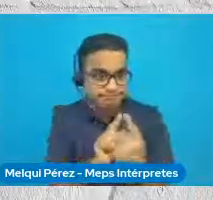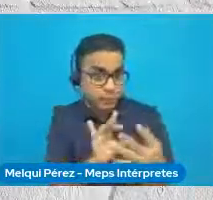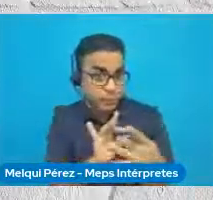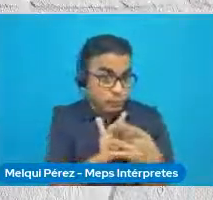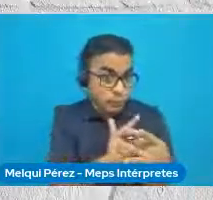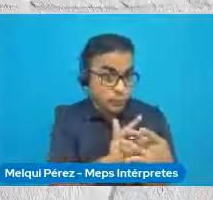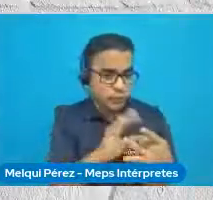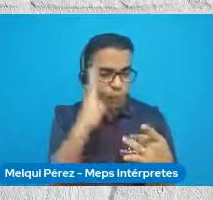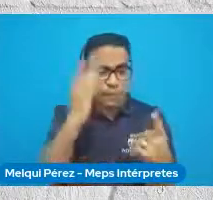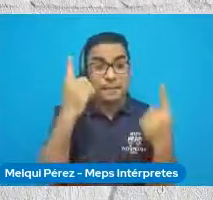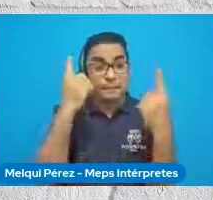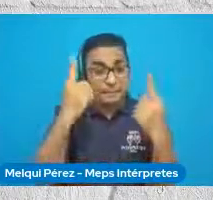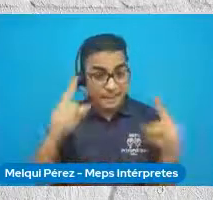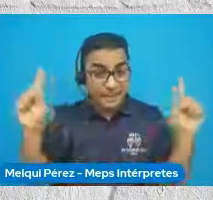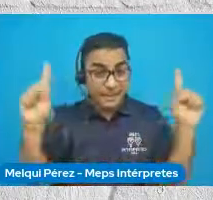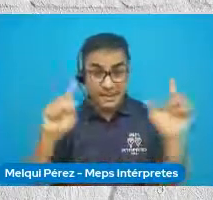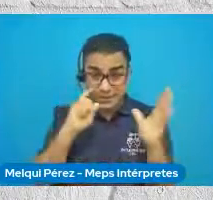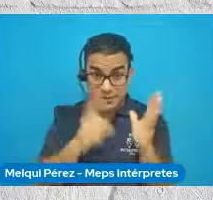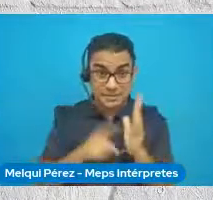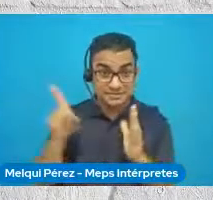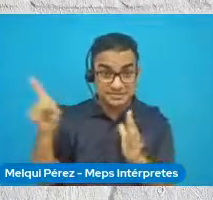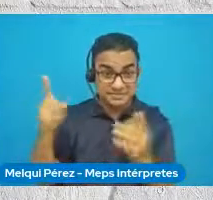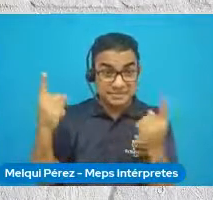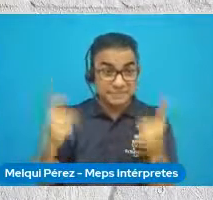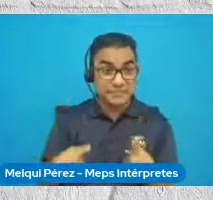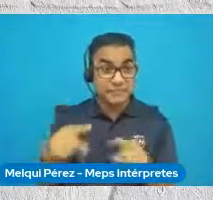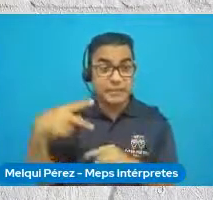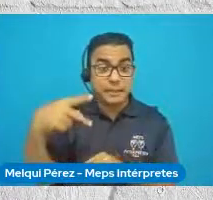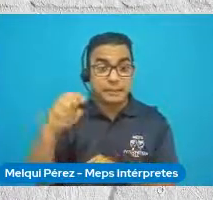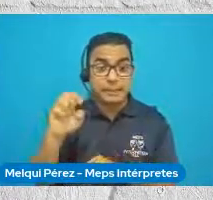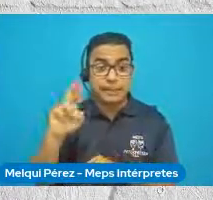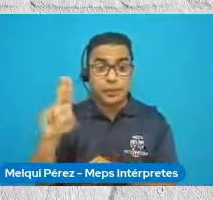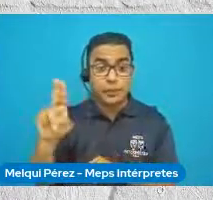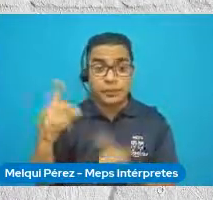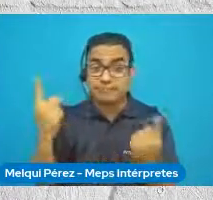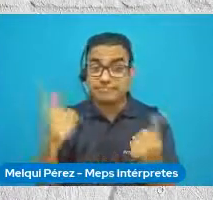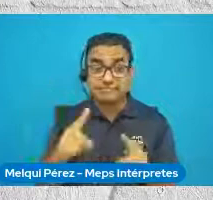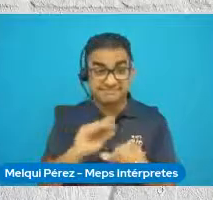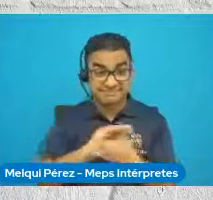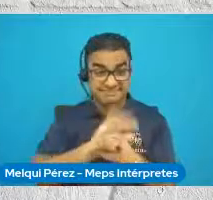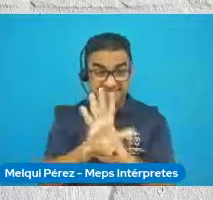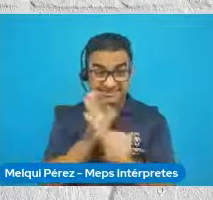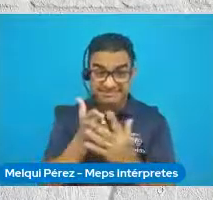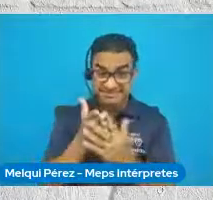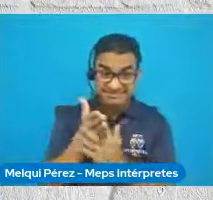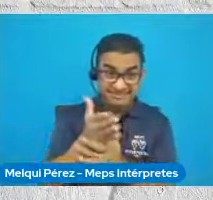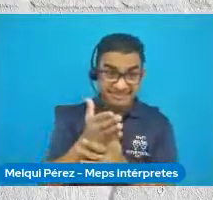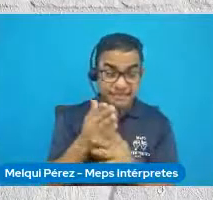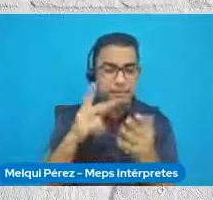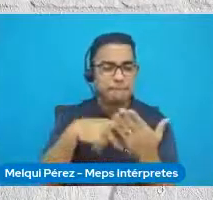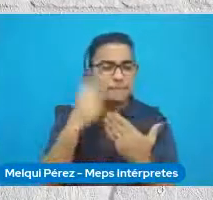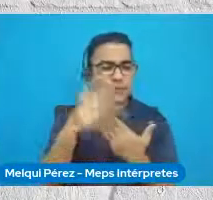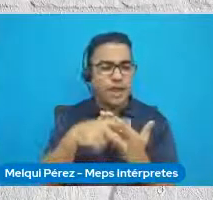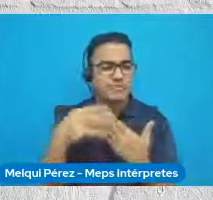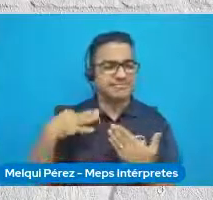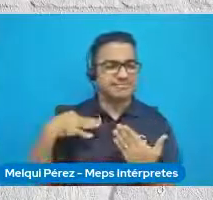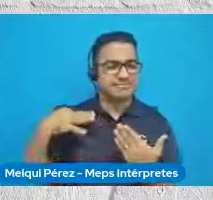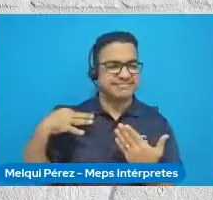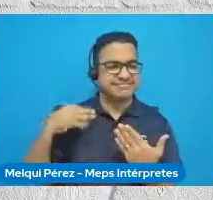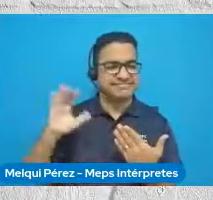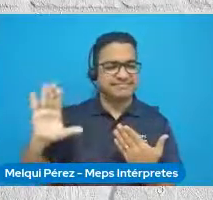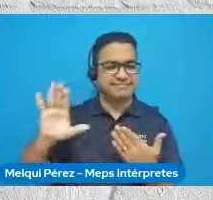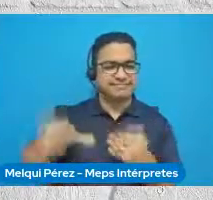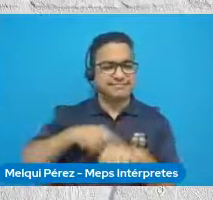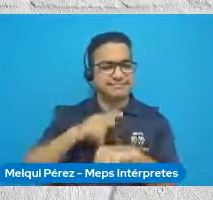Si no lo crees, mira lo que pasó en Perú. Durante la pandemia del COVID-19, el programa de voluntariado del Producto Especial